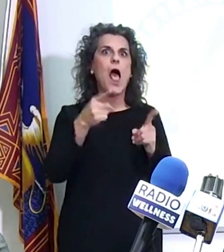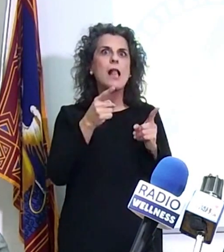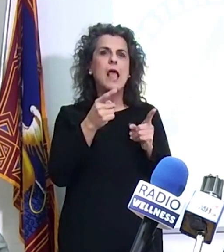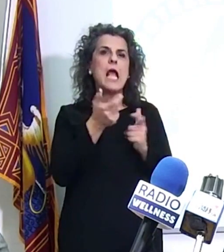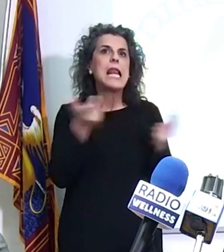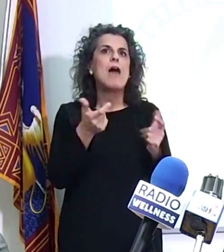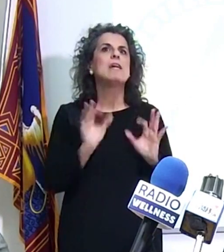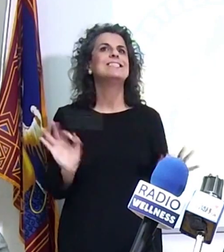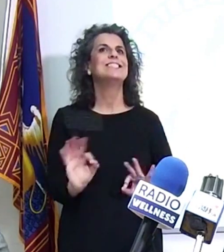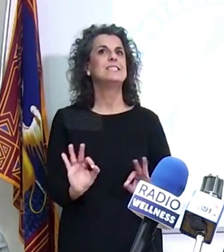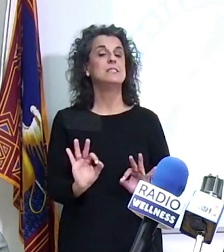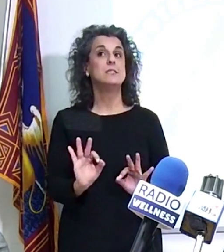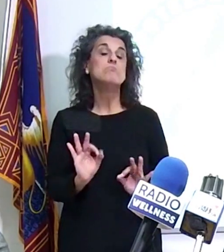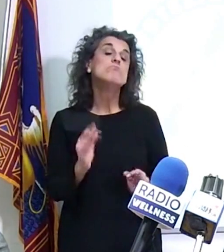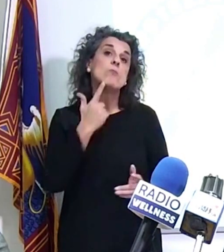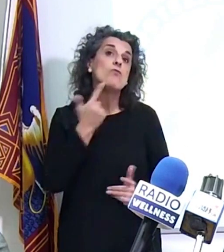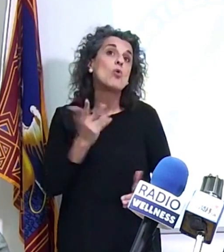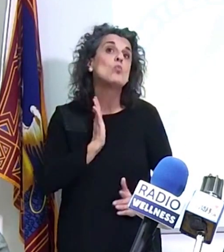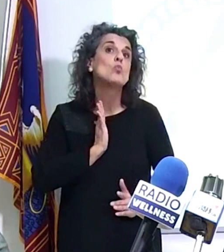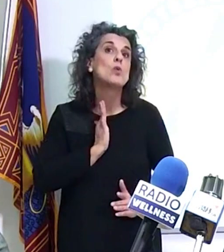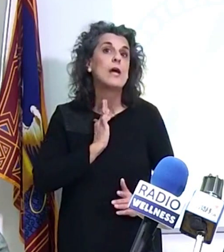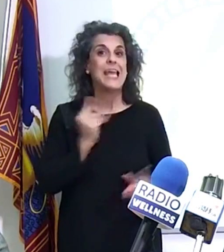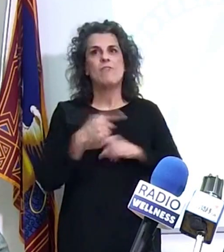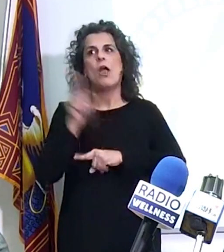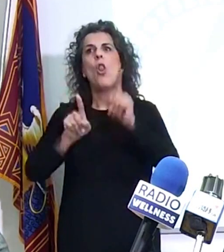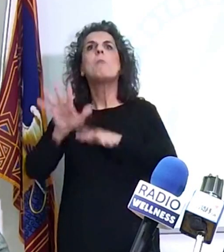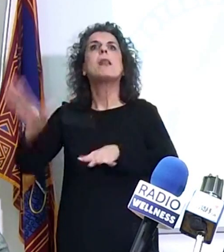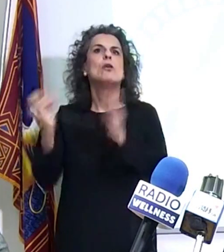ancora più danni. Cosa che ad esempio è accaduta in Lombardia.